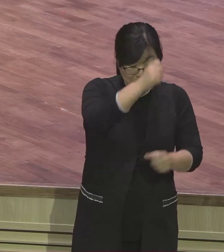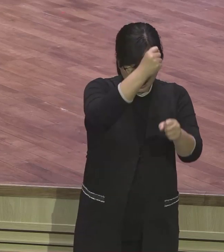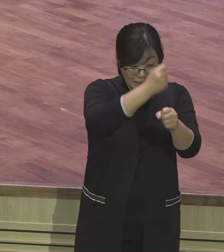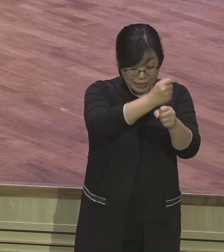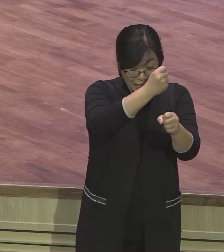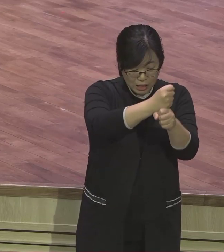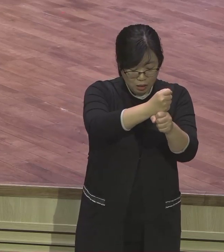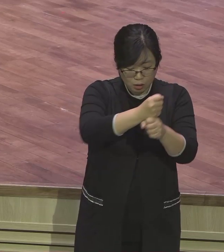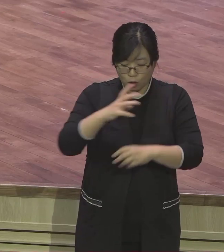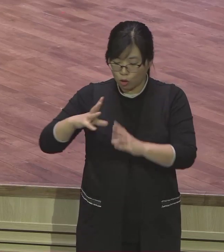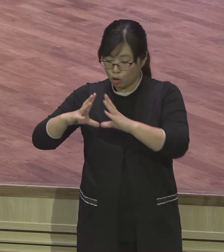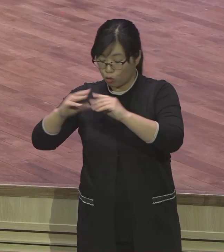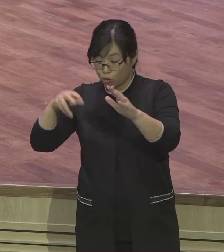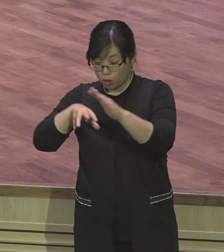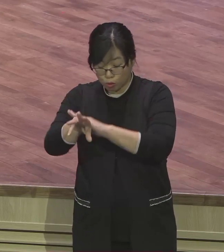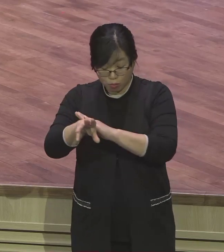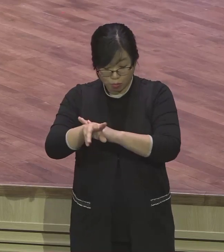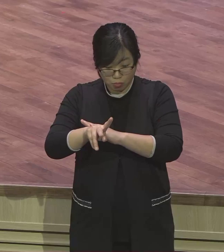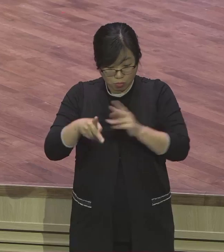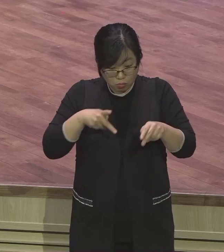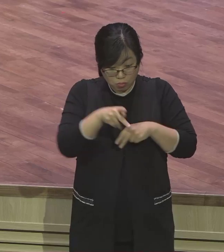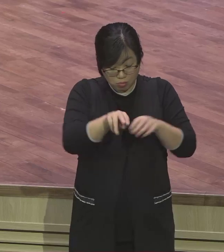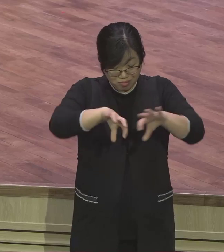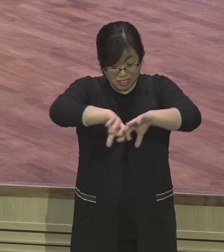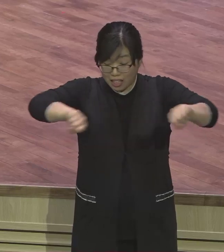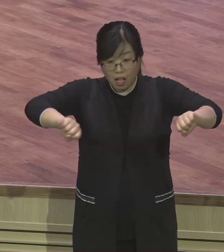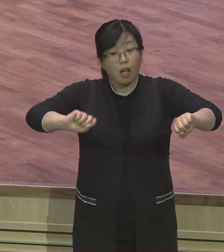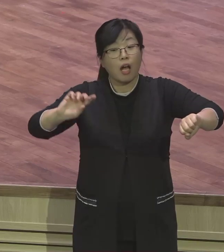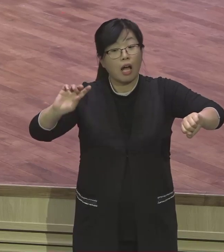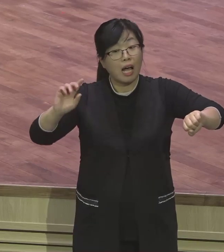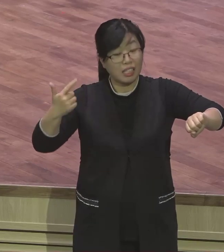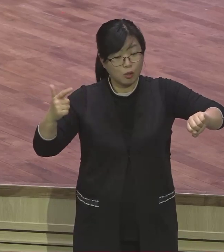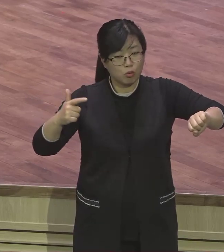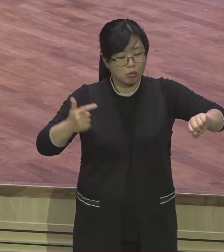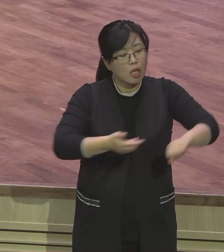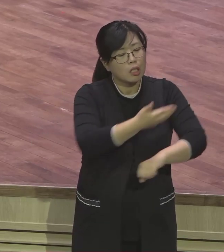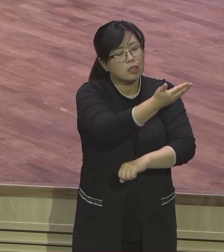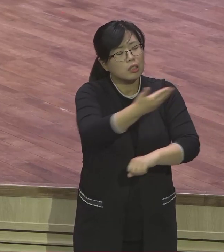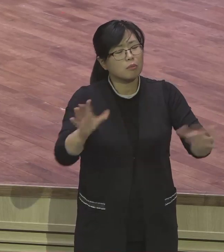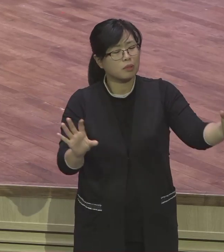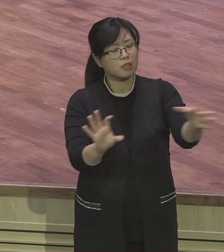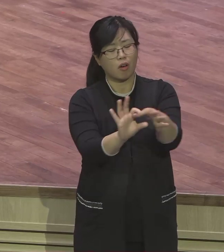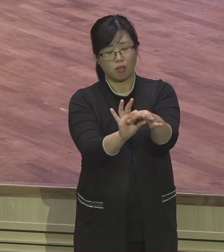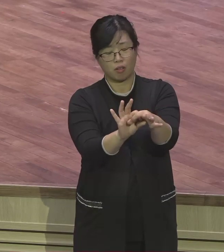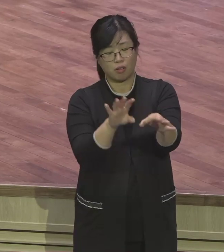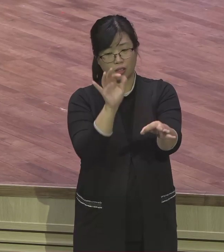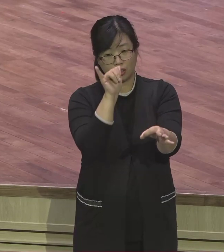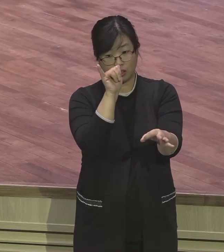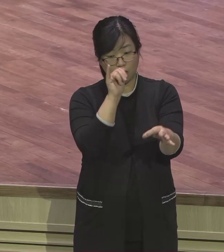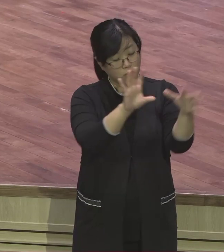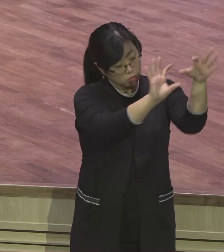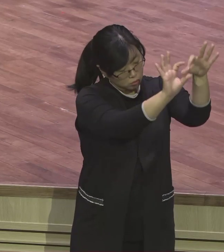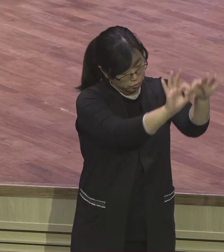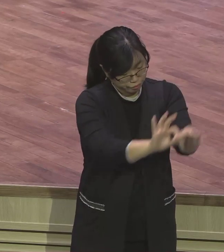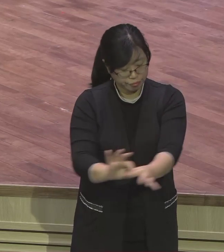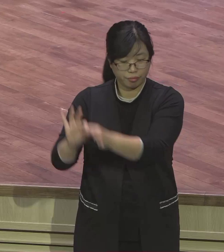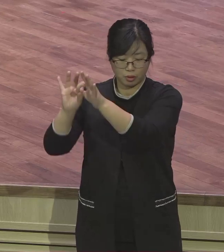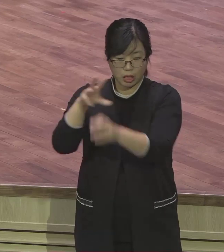장세기 다음에 주류국기예요. 자, 우리말 성경에는 표현이 안 돼 있는데 원의에 보면 장세기 50장이 끝나잖아요.